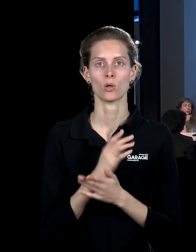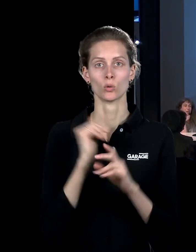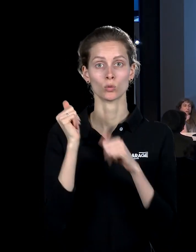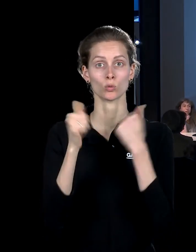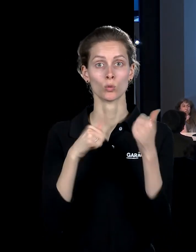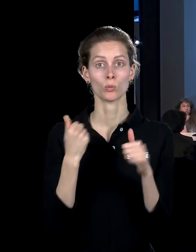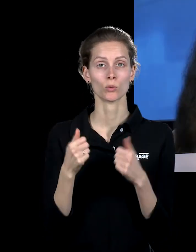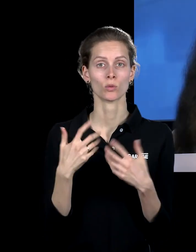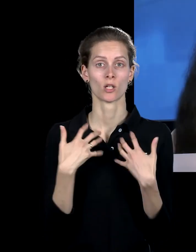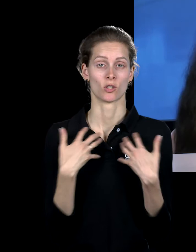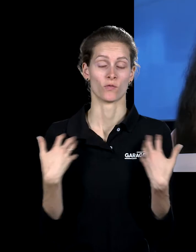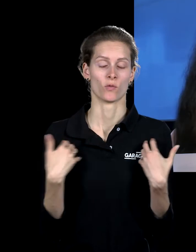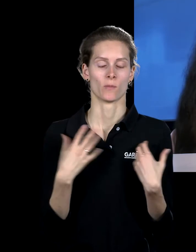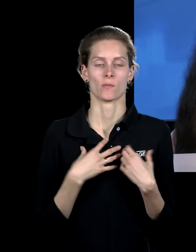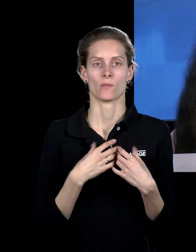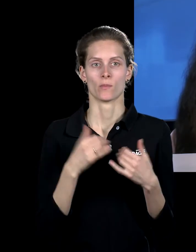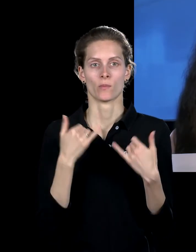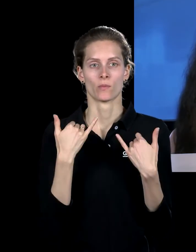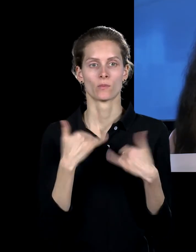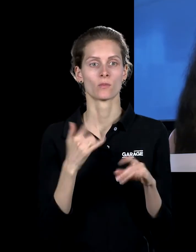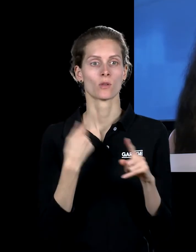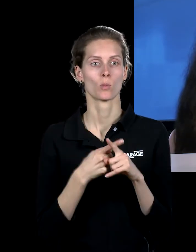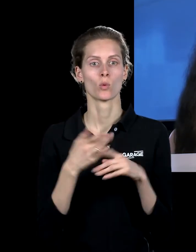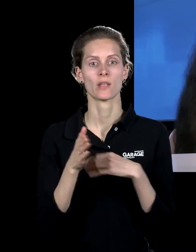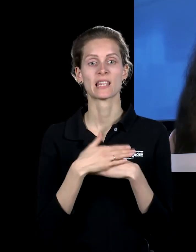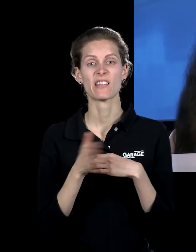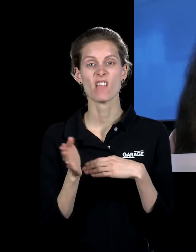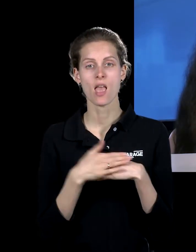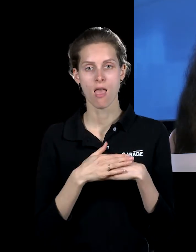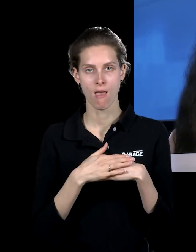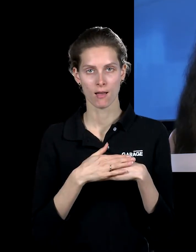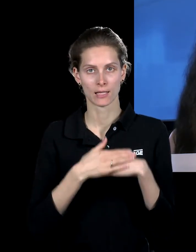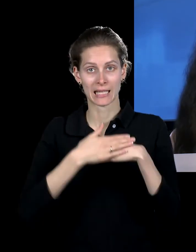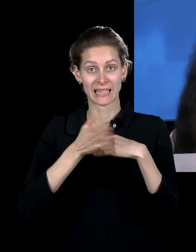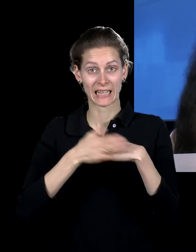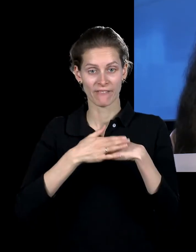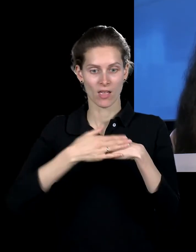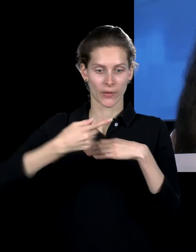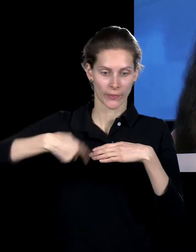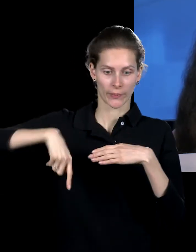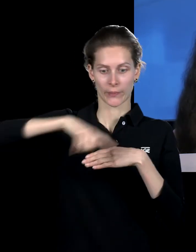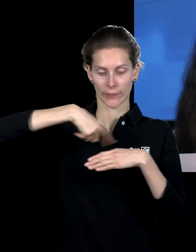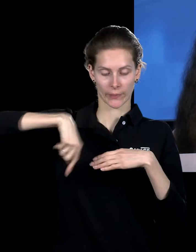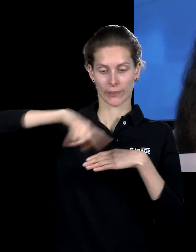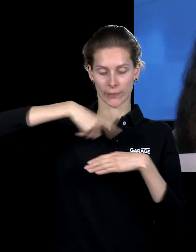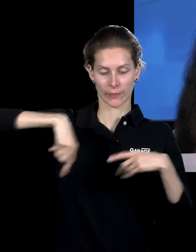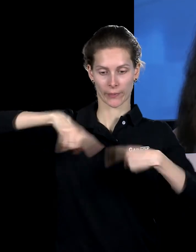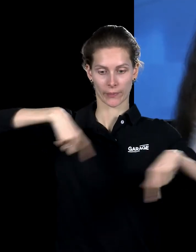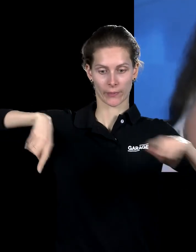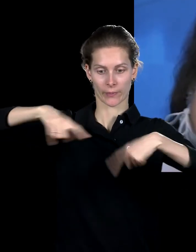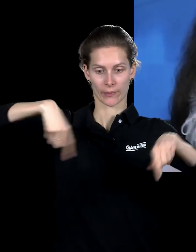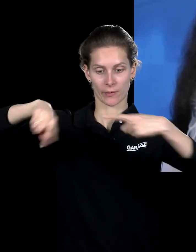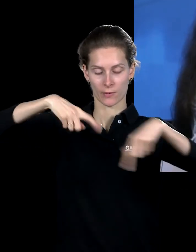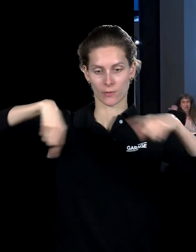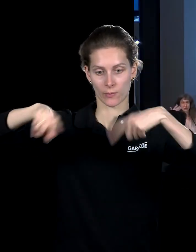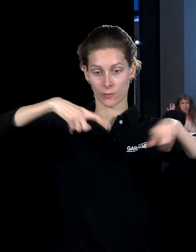дверях была паратоксальная особенность, поскольку эти двери вот так вот вращались вокруг своей оси. Это двери, которые никуда не открываются и ничего не закрывают. Это двери,